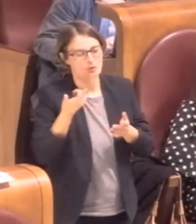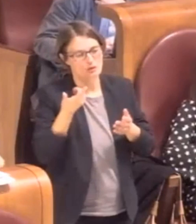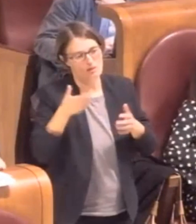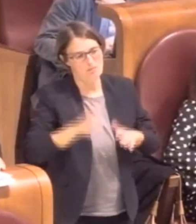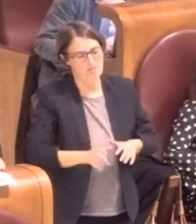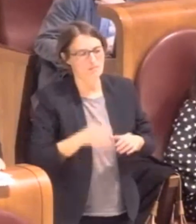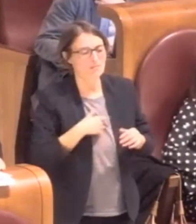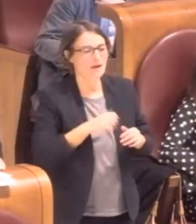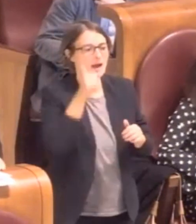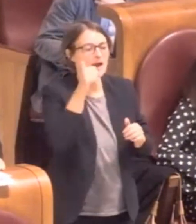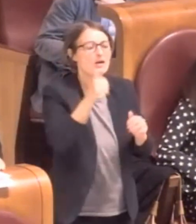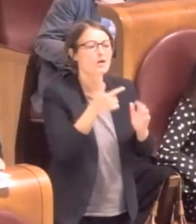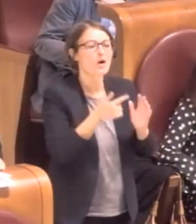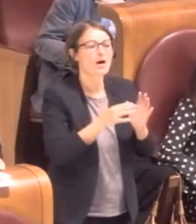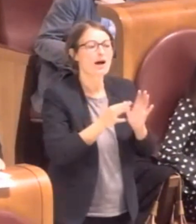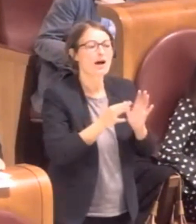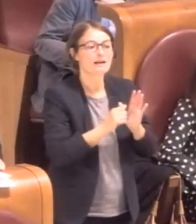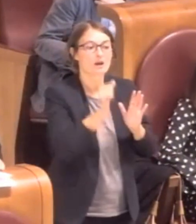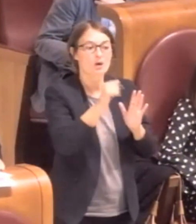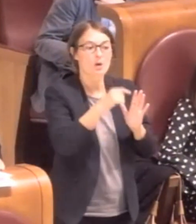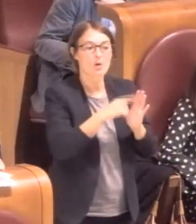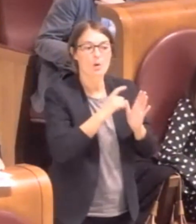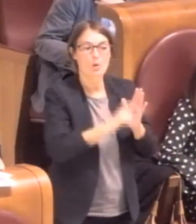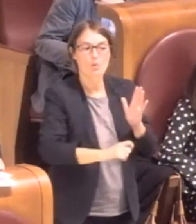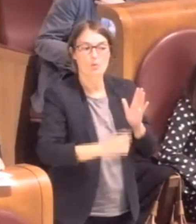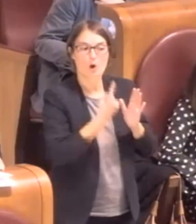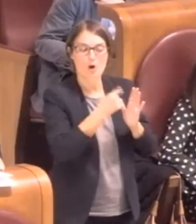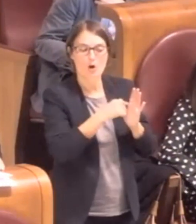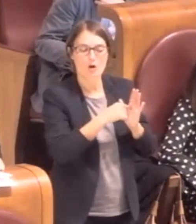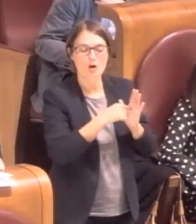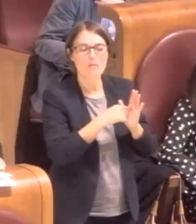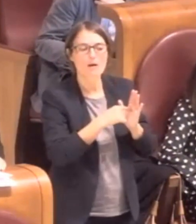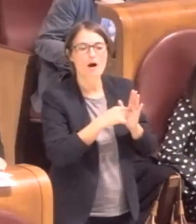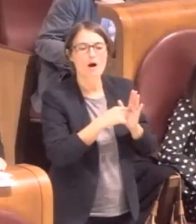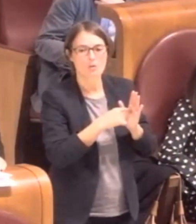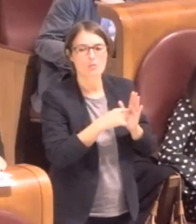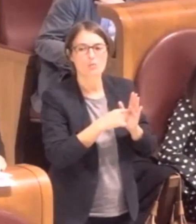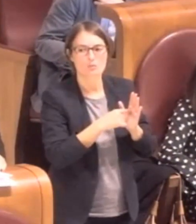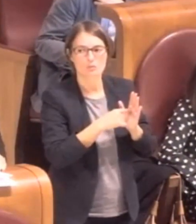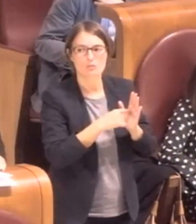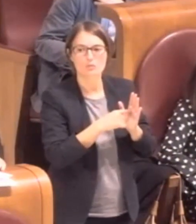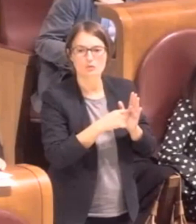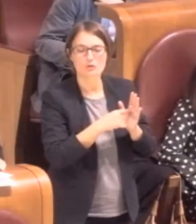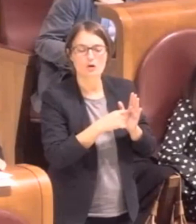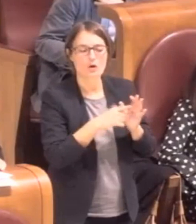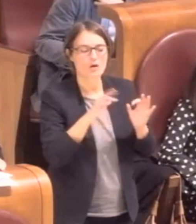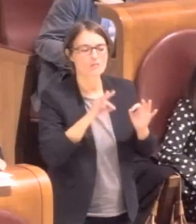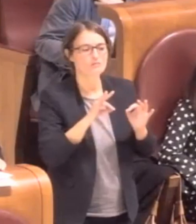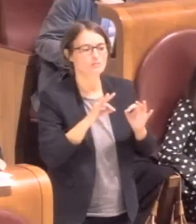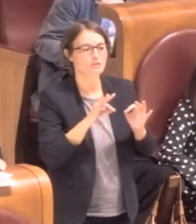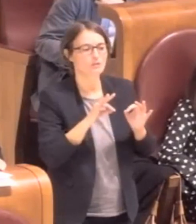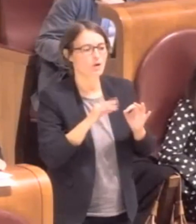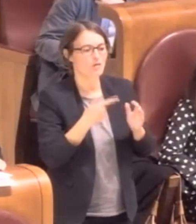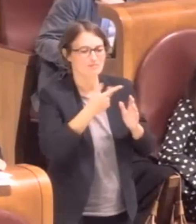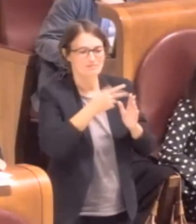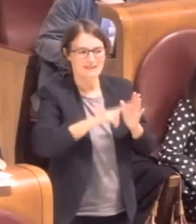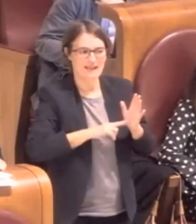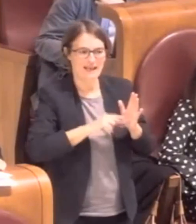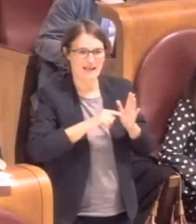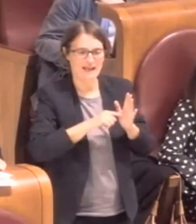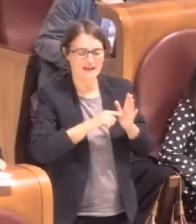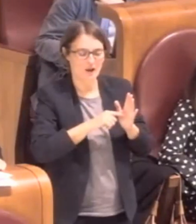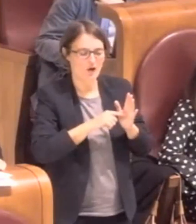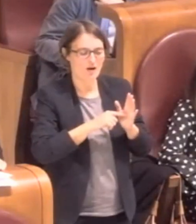'articolo 1 al comma 1 per ampliare l'oggetto del regolamento favorendo più possibile l